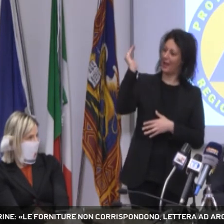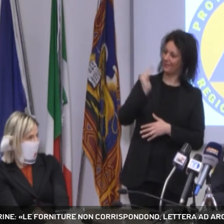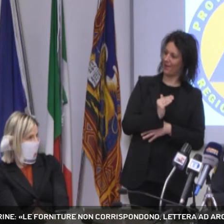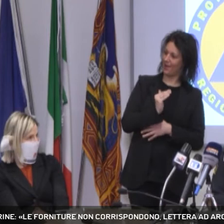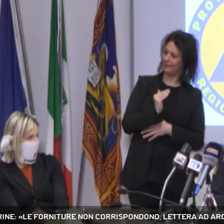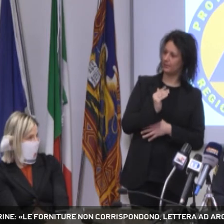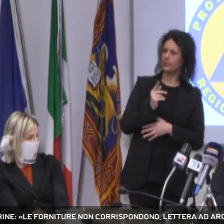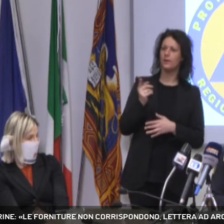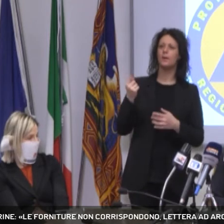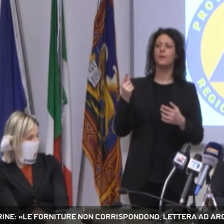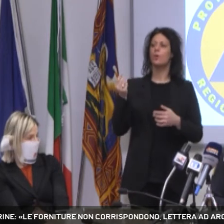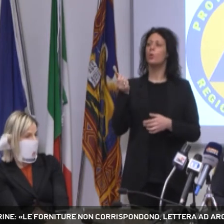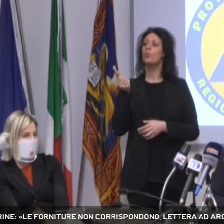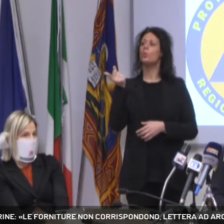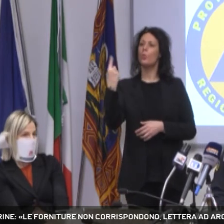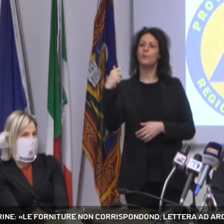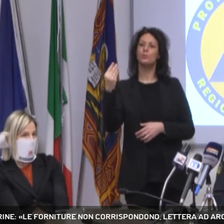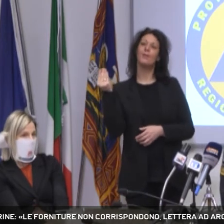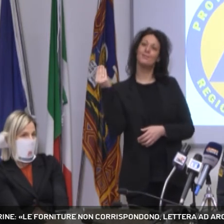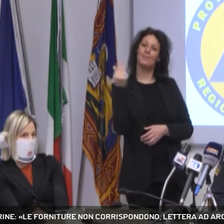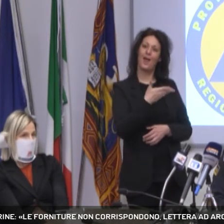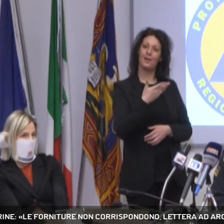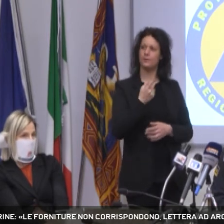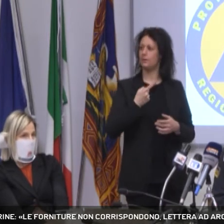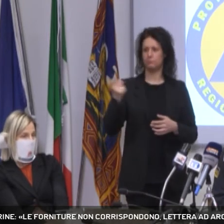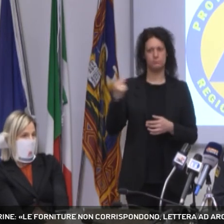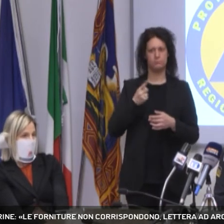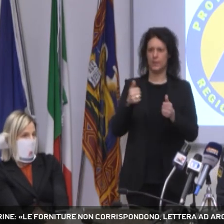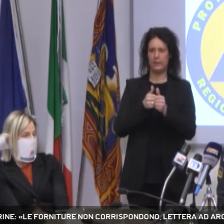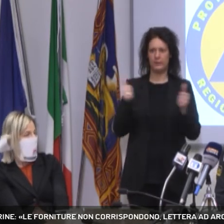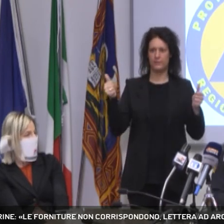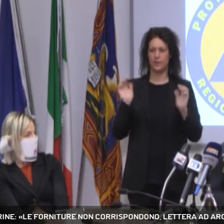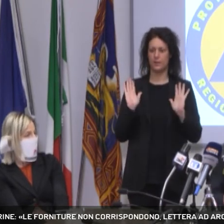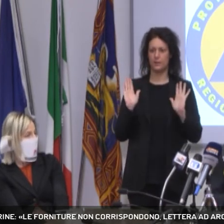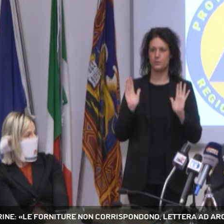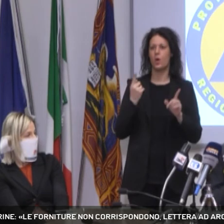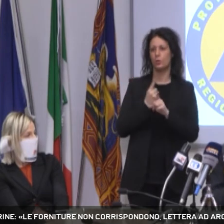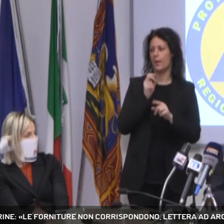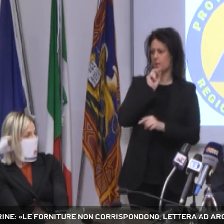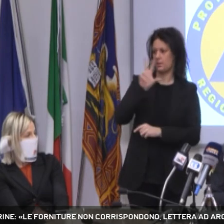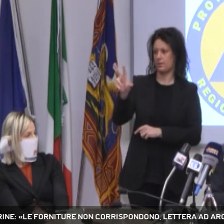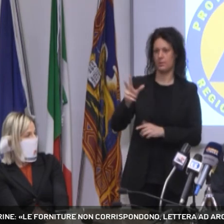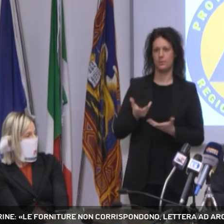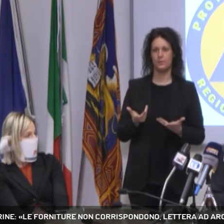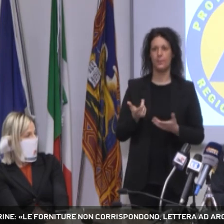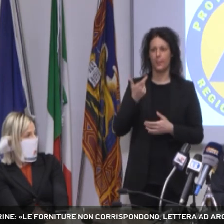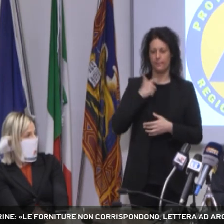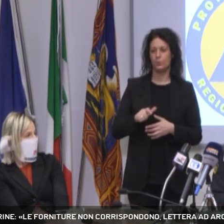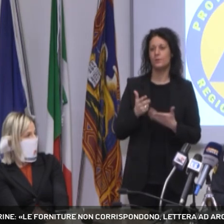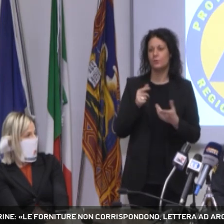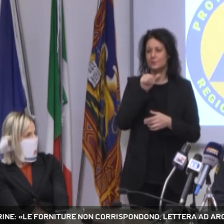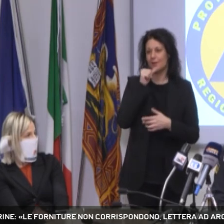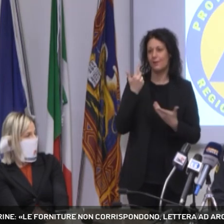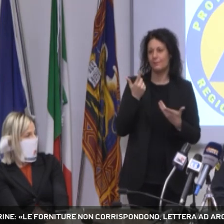detto guarda che a noi questi numeri non tornano e quindi abbiamo voluto segnalarlo perché l'obiettivo è quello di tararci in modo tale da